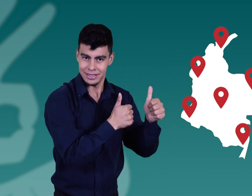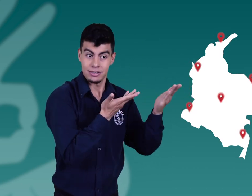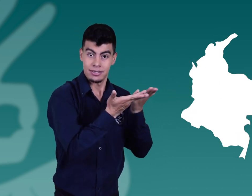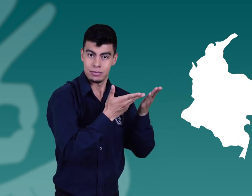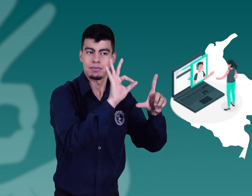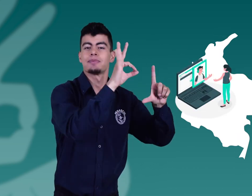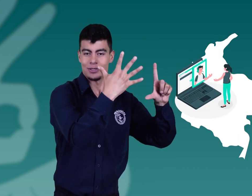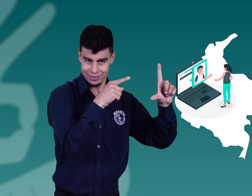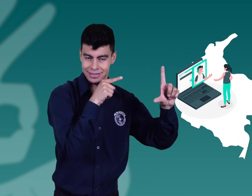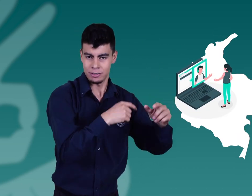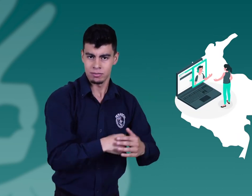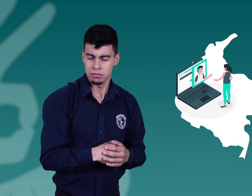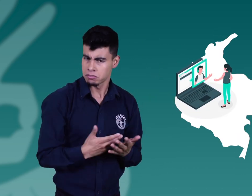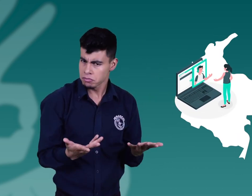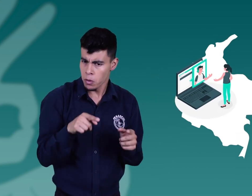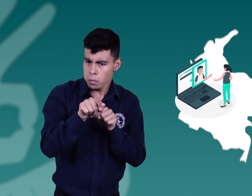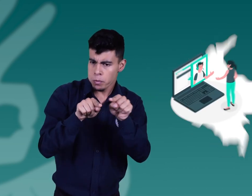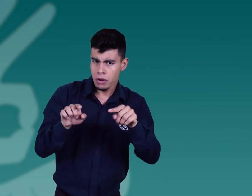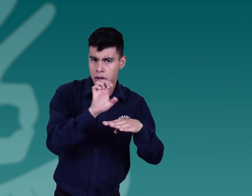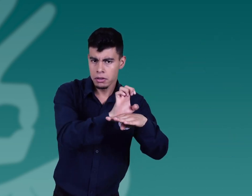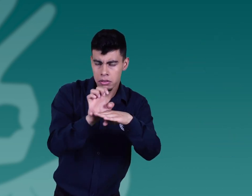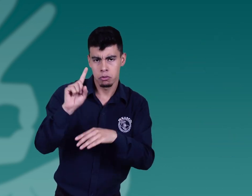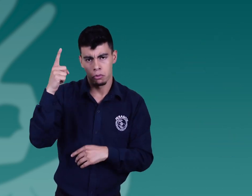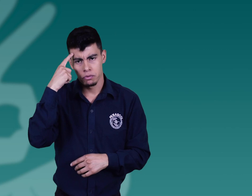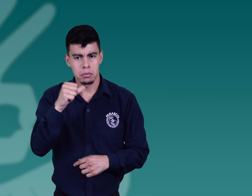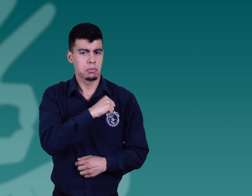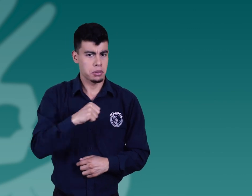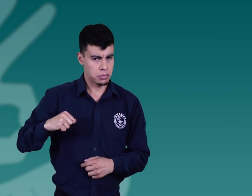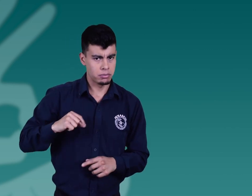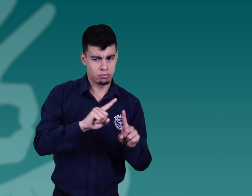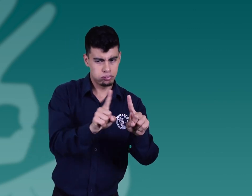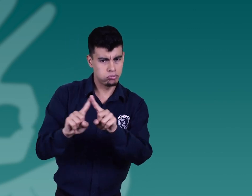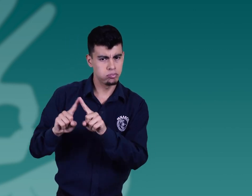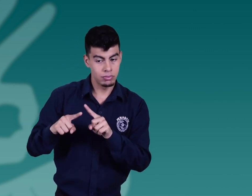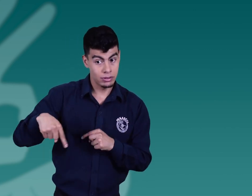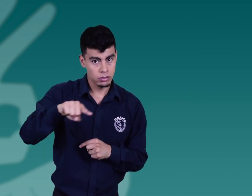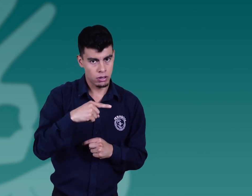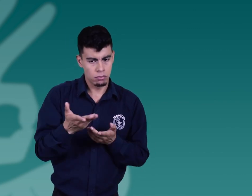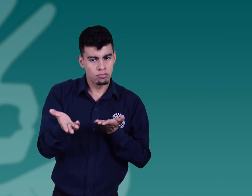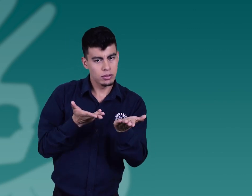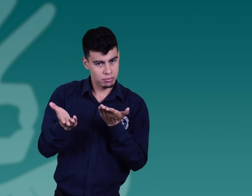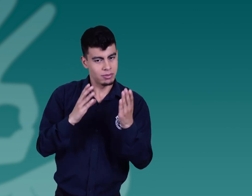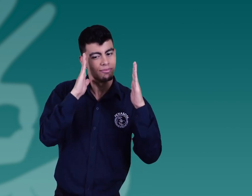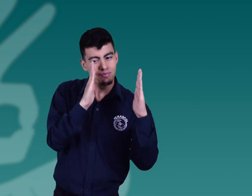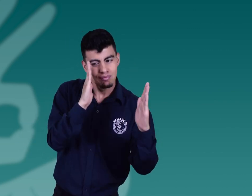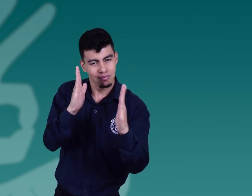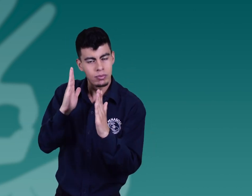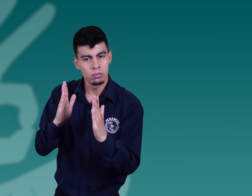Este servicio va dirigido a las entidades tanto públicas como privadas que dentro de sus servicios cuentan con atención al